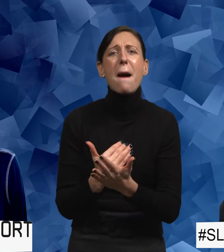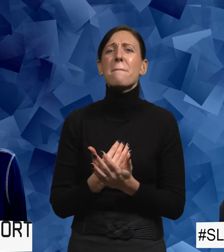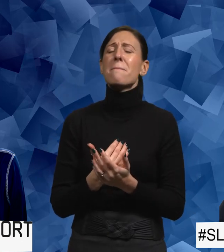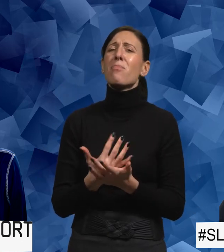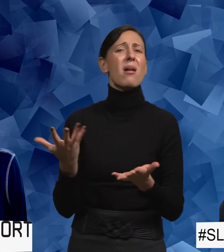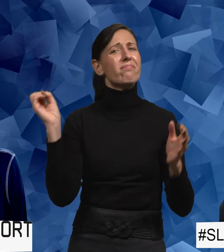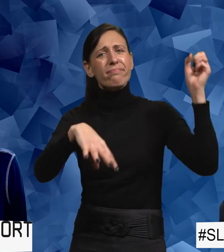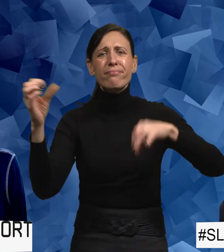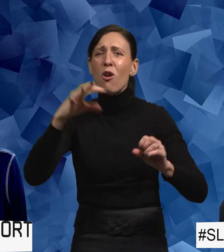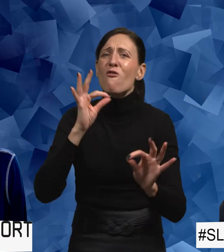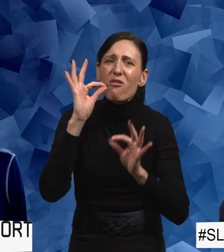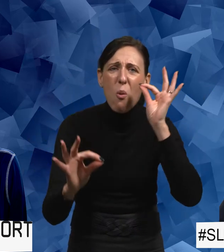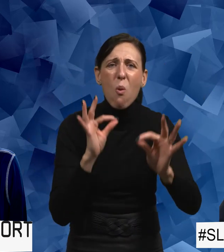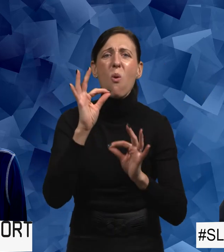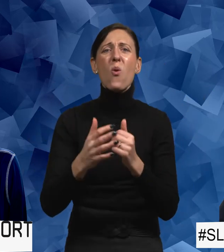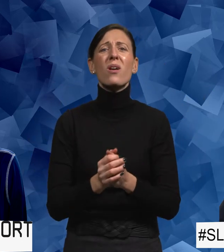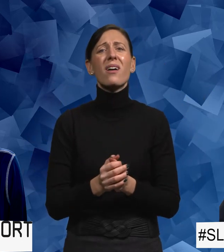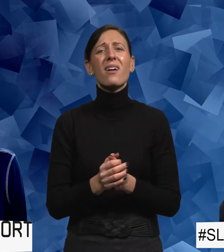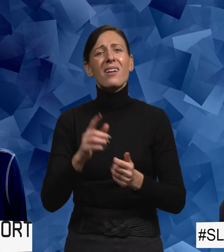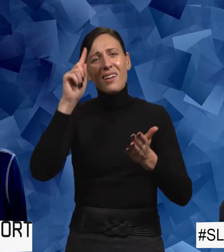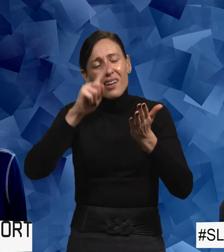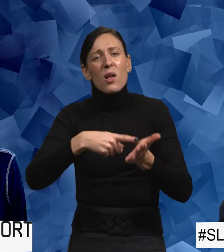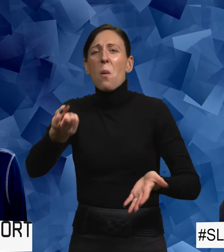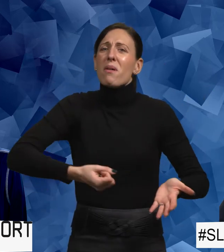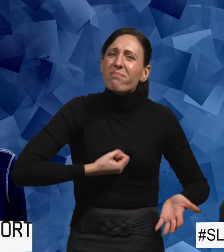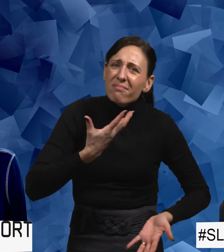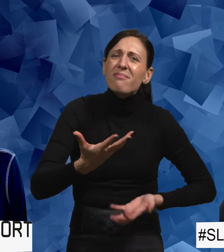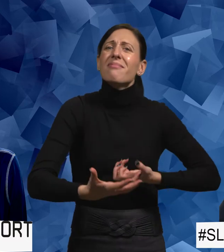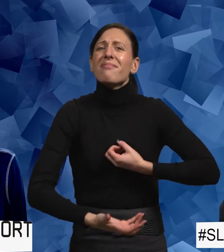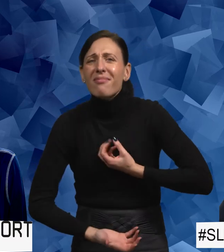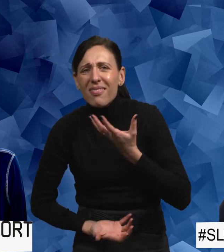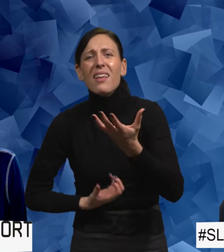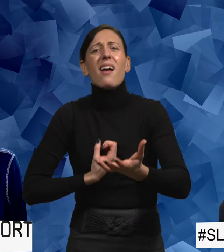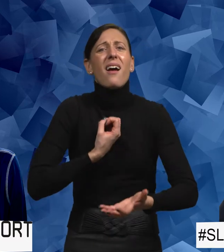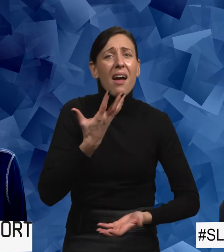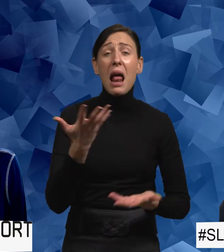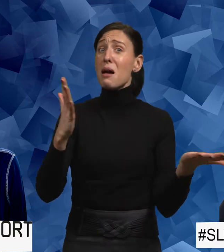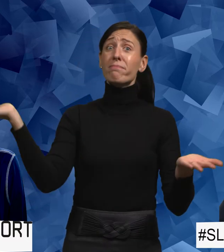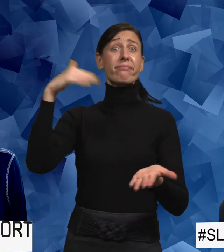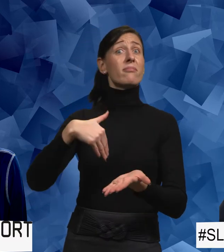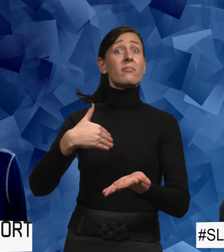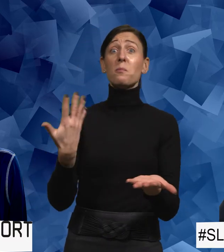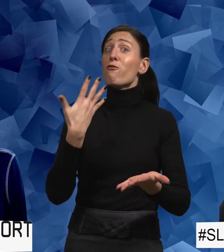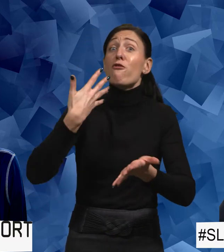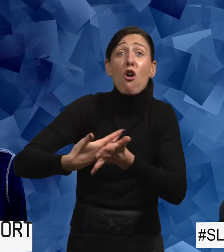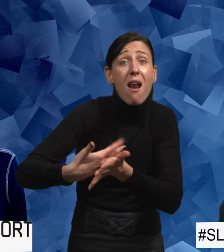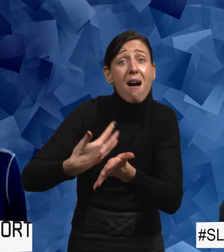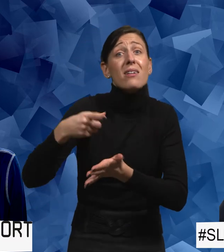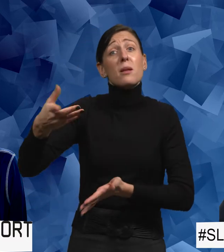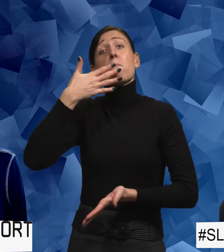frågor och så vidare. För det kommer fram. Eller helt enkelt, ja, någon föreläsning där